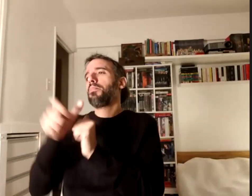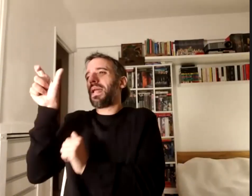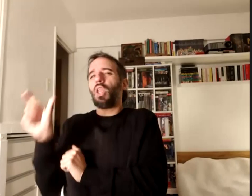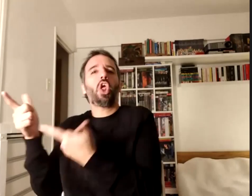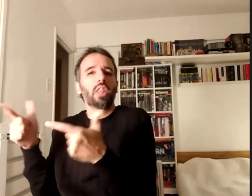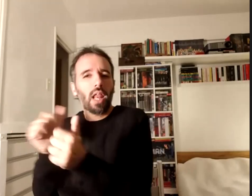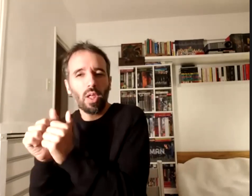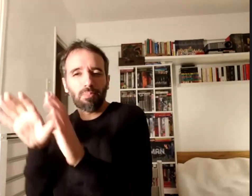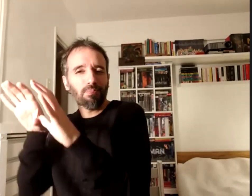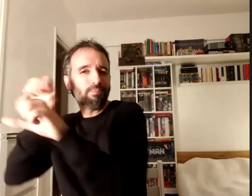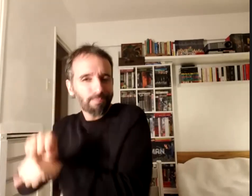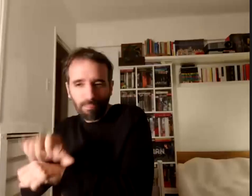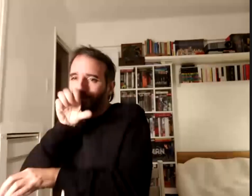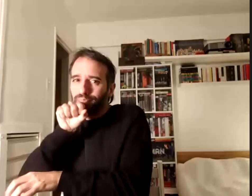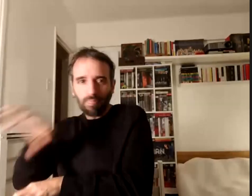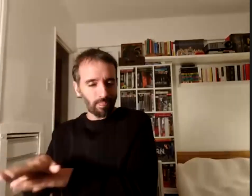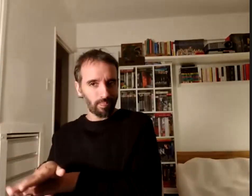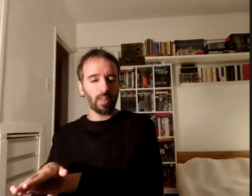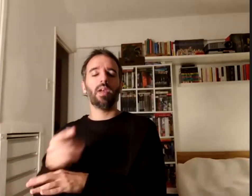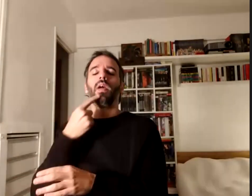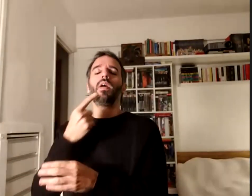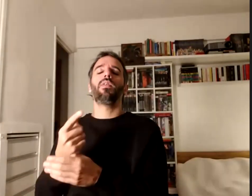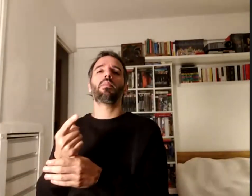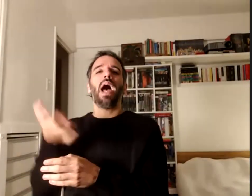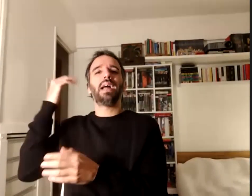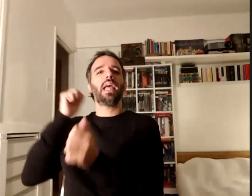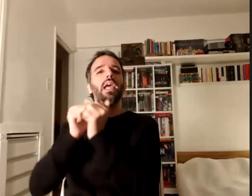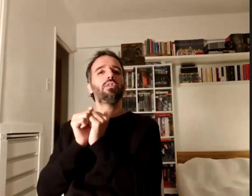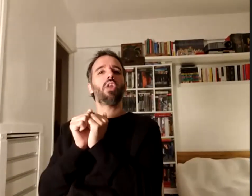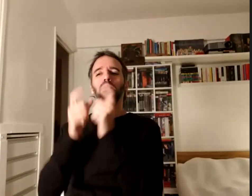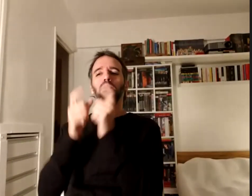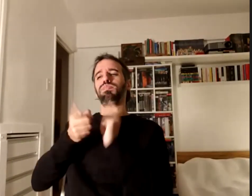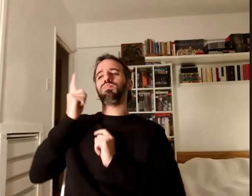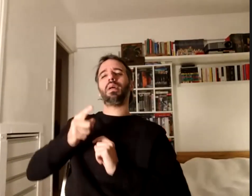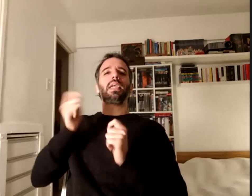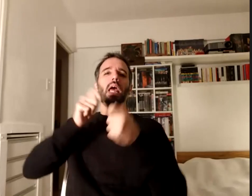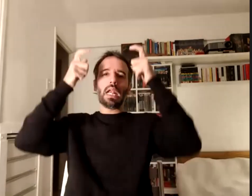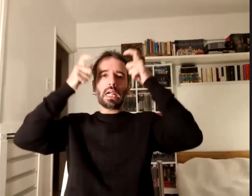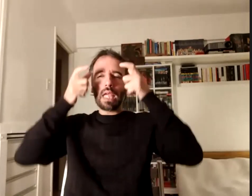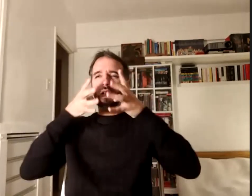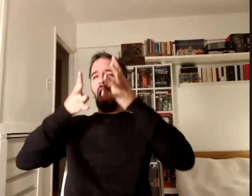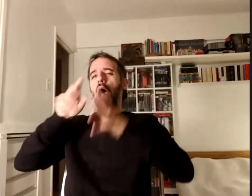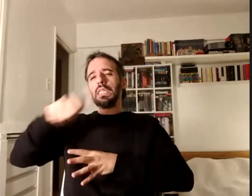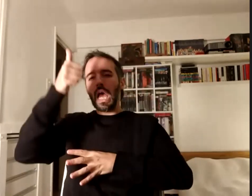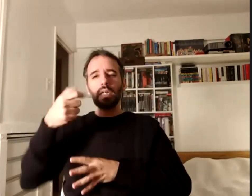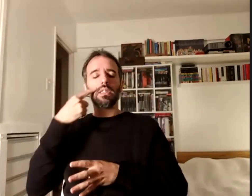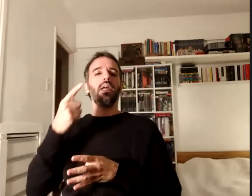de los primero la historia era la historia institucional de los reyes las batallas la historia entonces de las clases